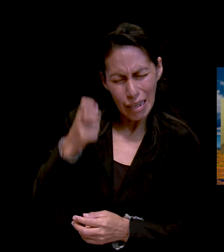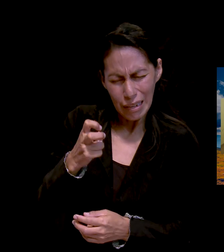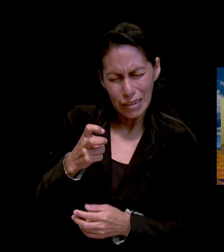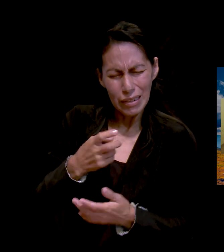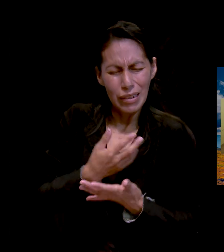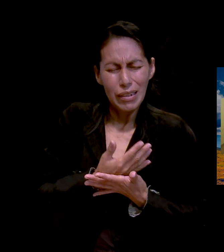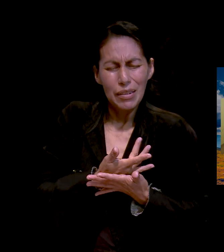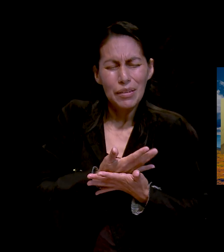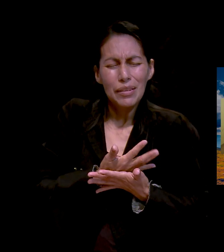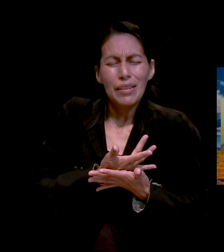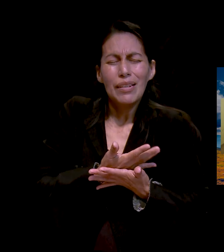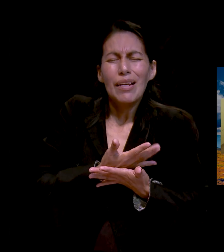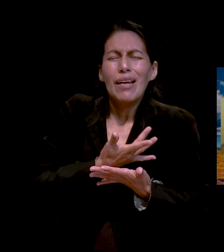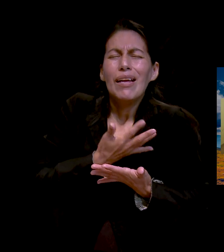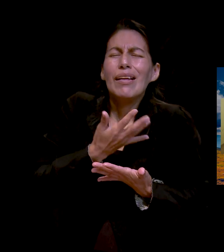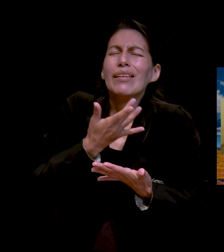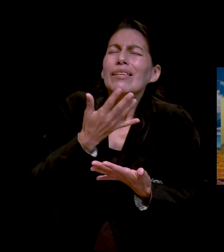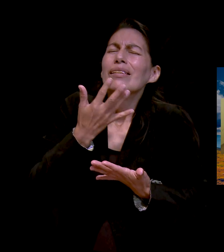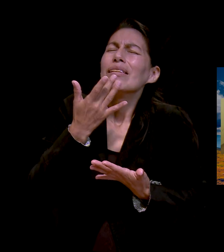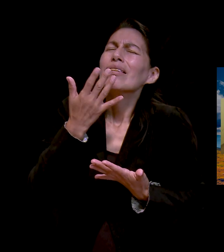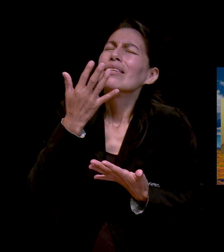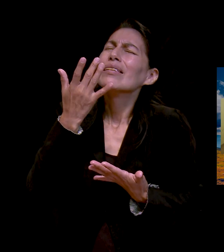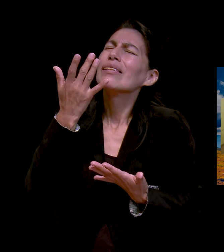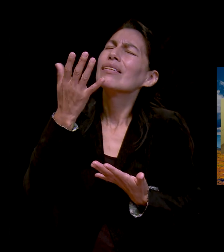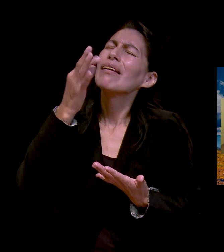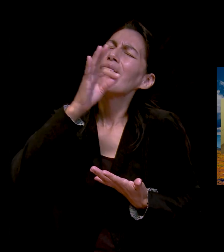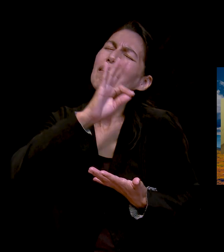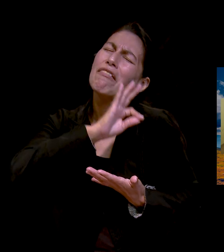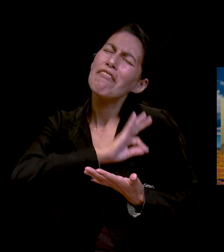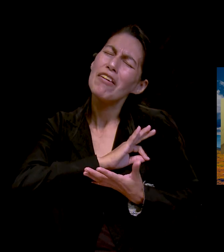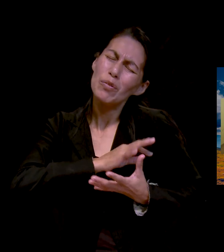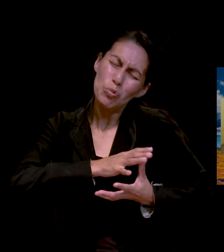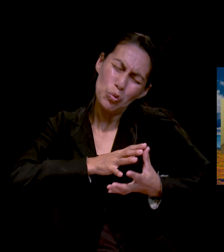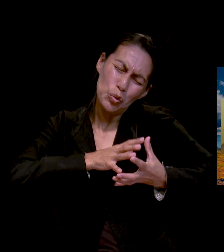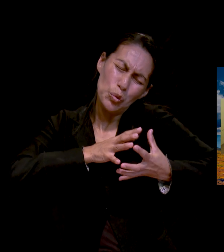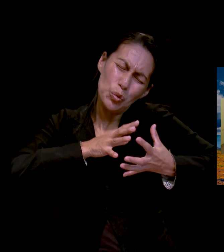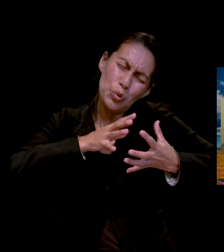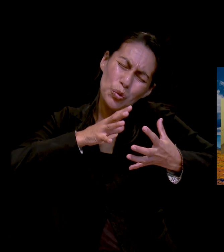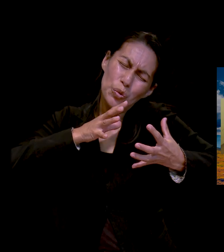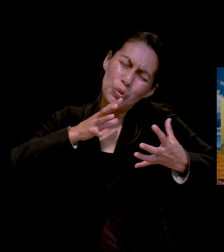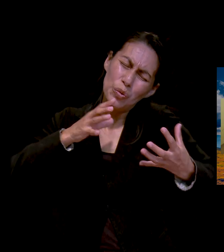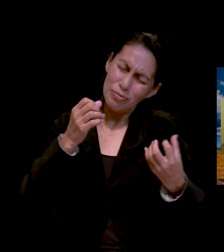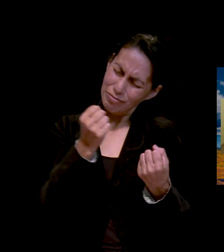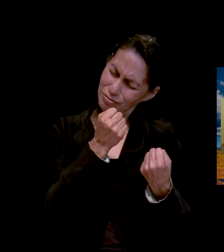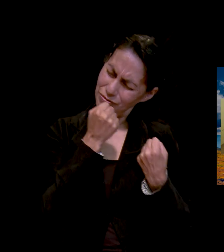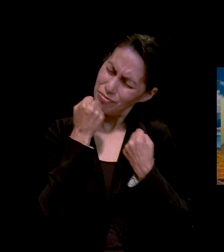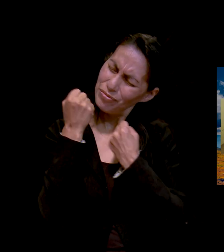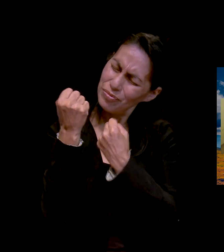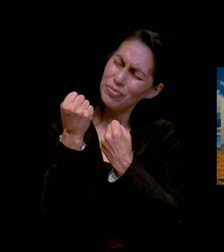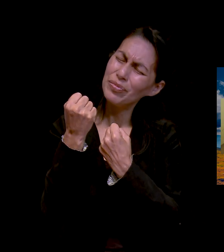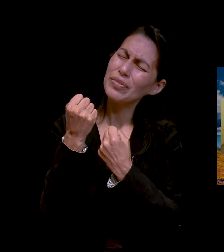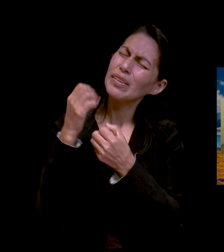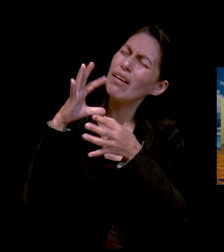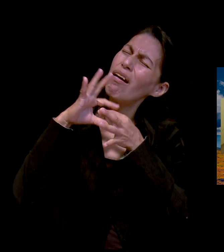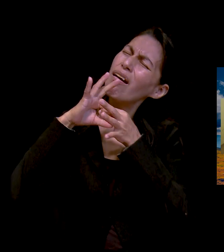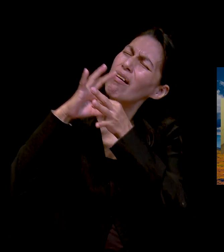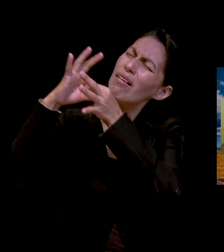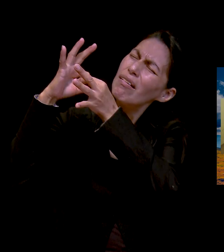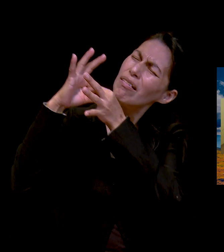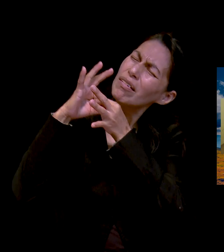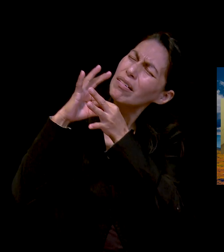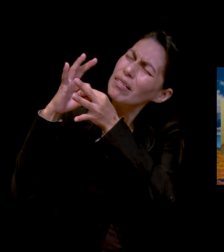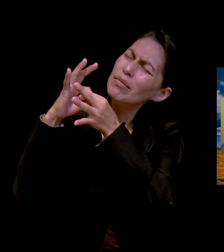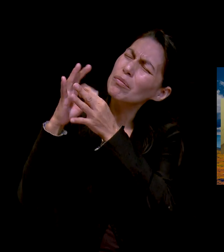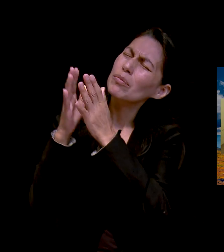y que nuestra fe crezca, nuestra fe crezca en ti. Ayúdanos a esperar grandes cosas